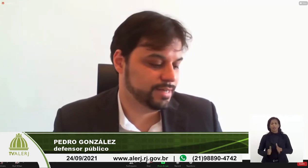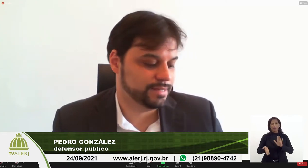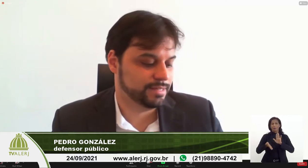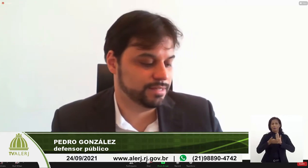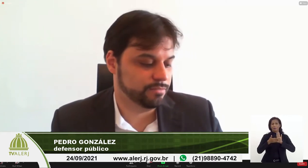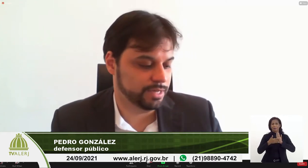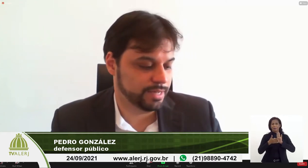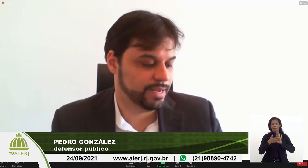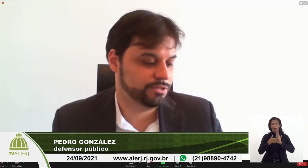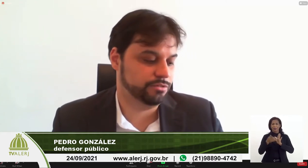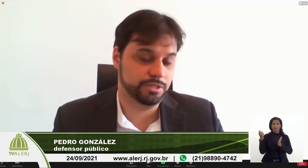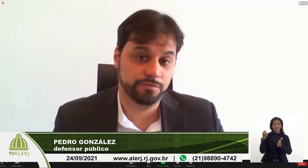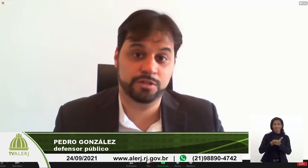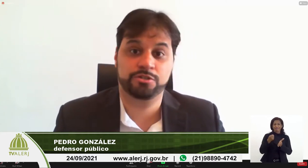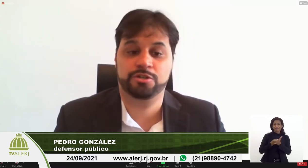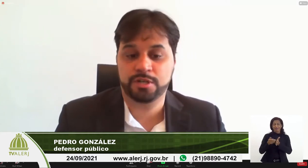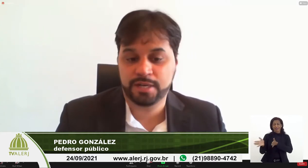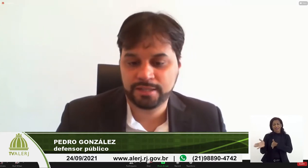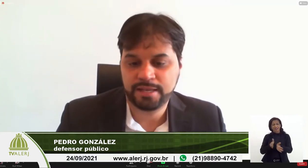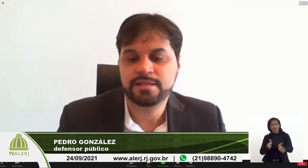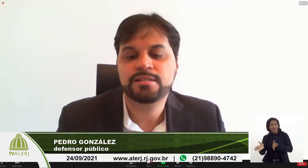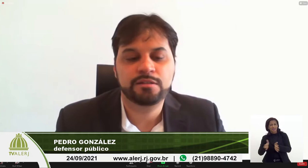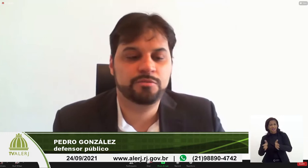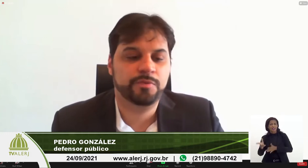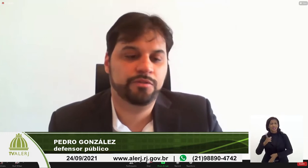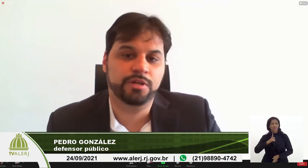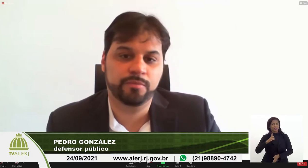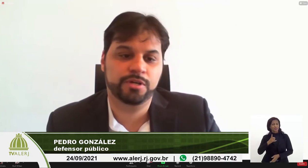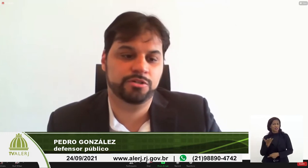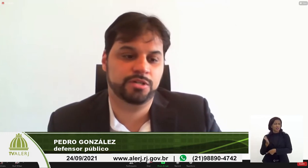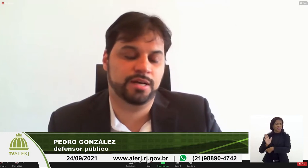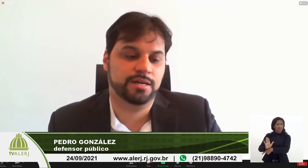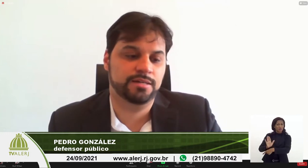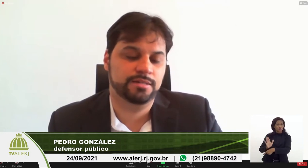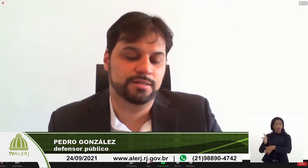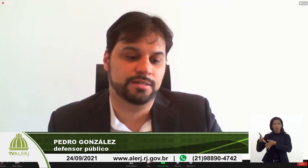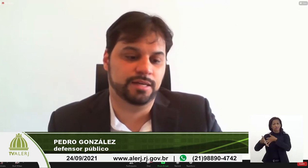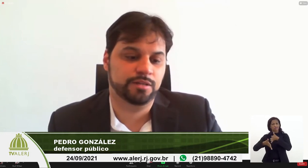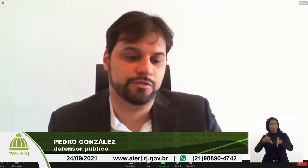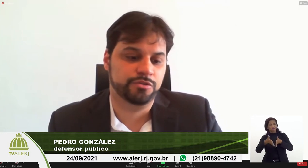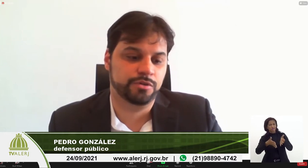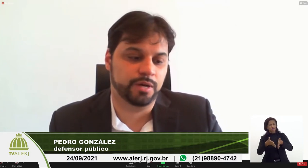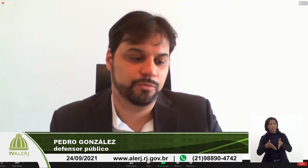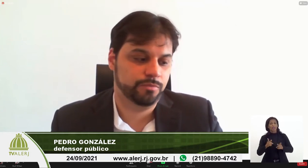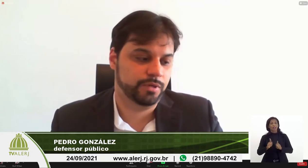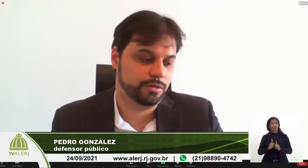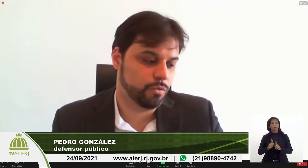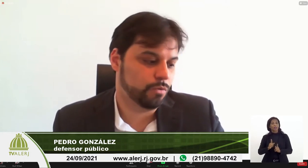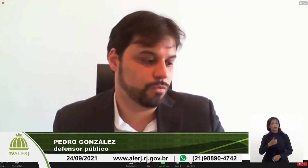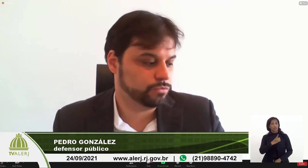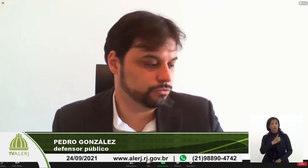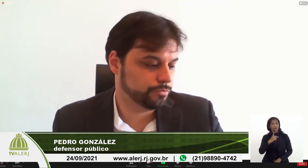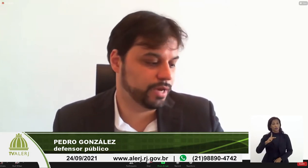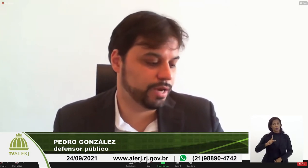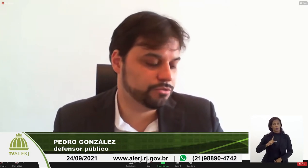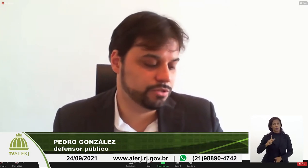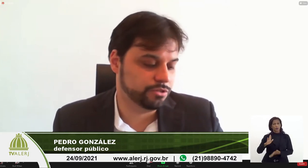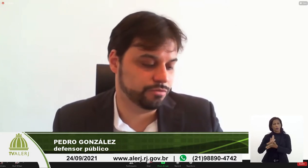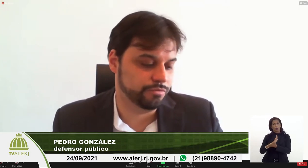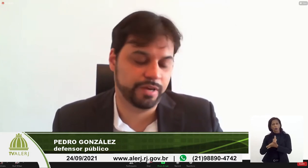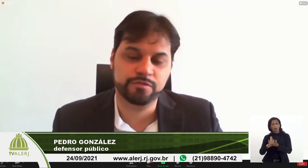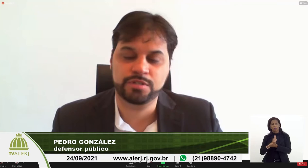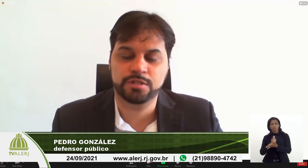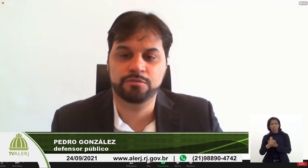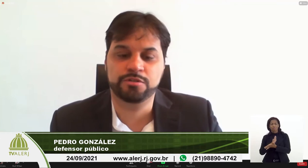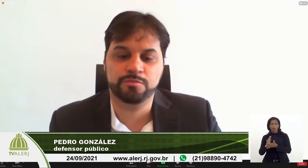essa acessibilidade, inclusive, da gente ter esse atendimento em Libras na defensoria pública. Com alguns percalços,